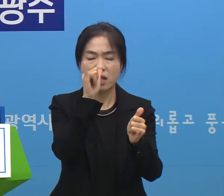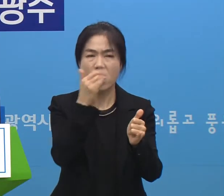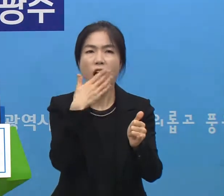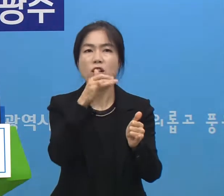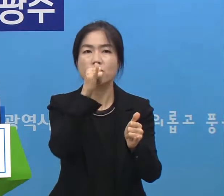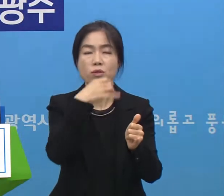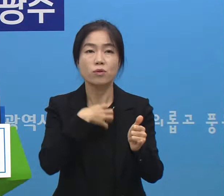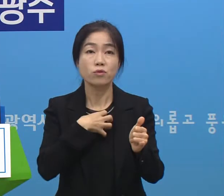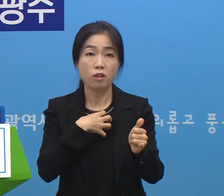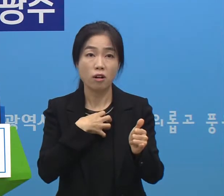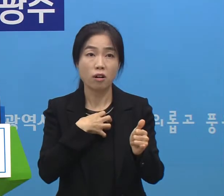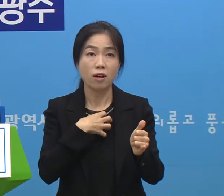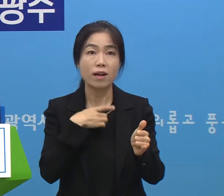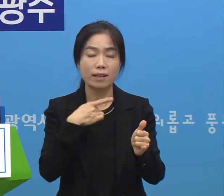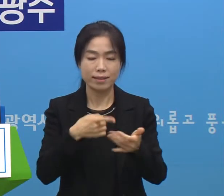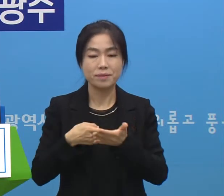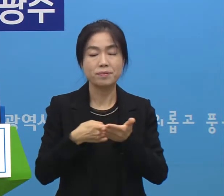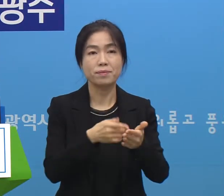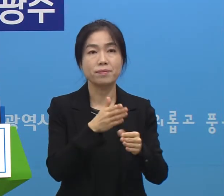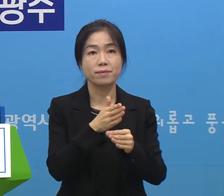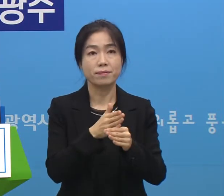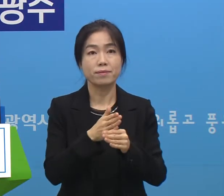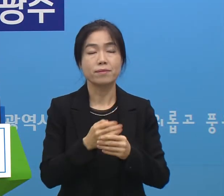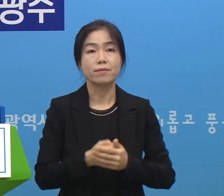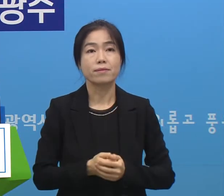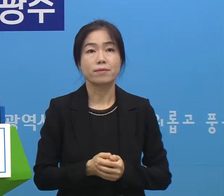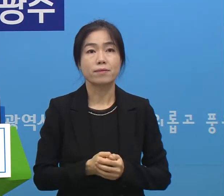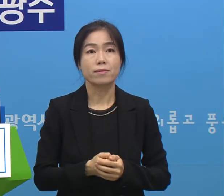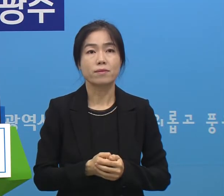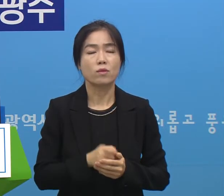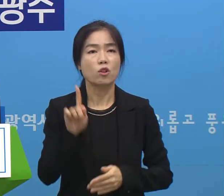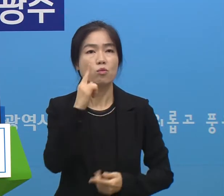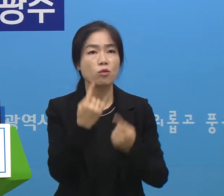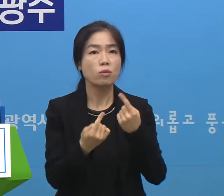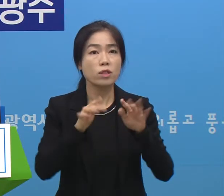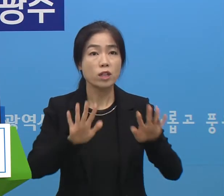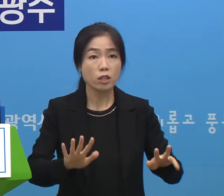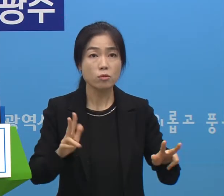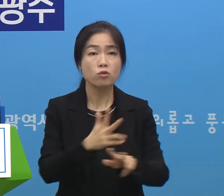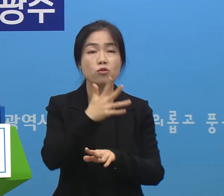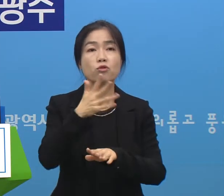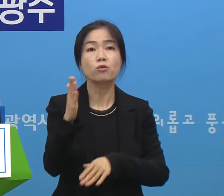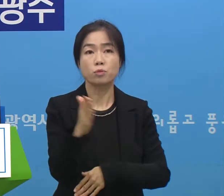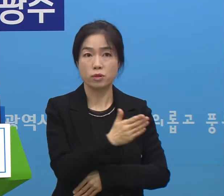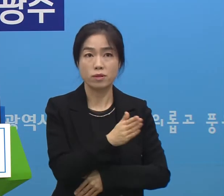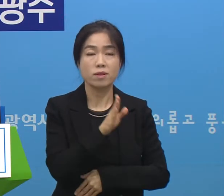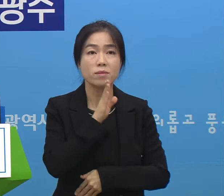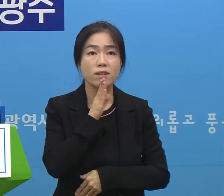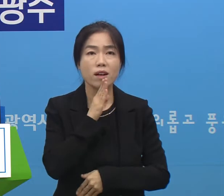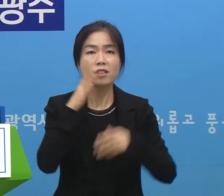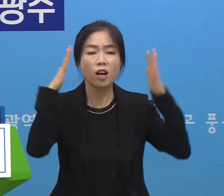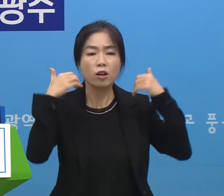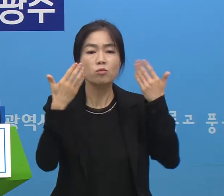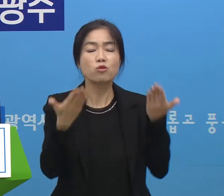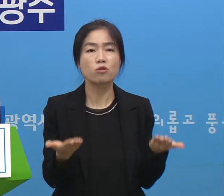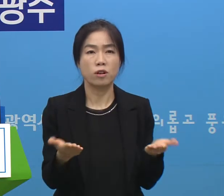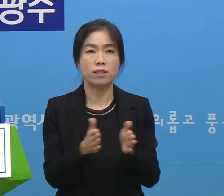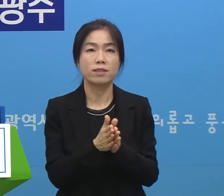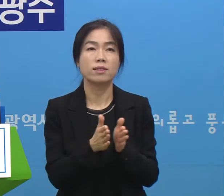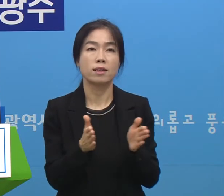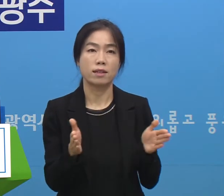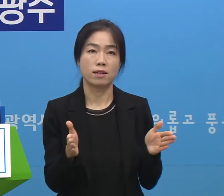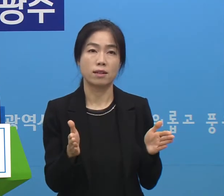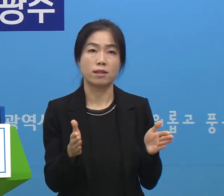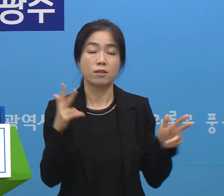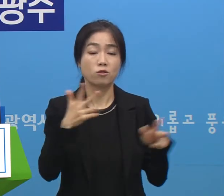있다는 우려도 제기되고 있습니다 무엇보다 이번 주부터 본격적인 여름 휴가가 시작되고